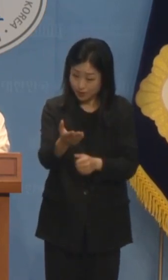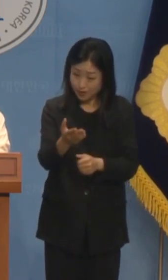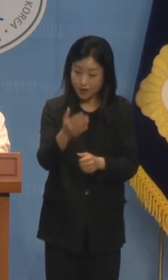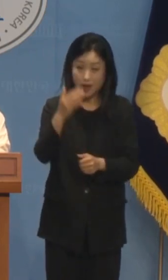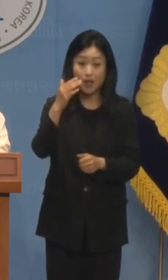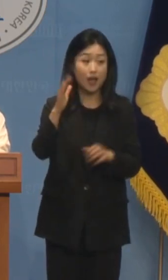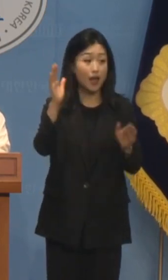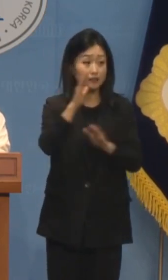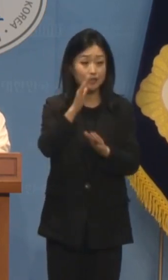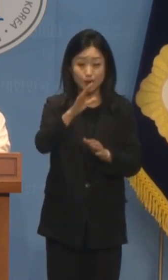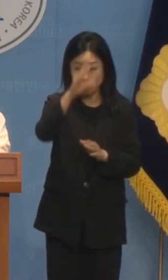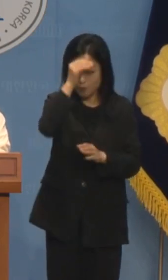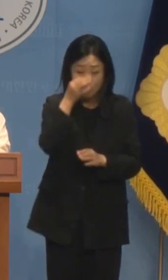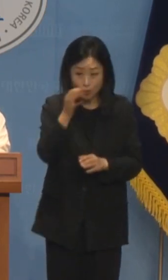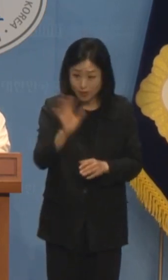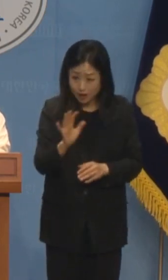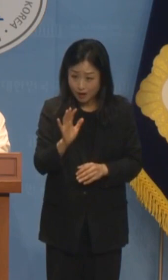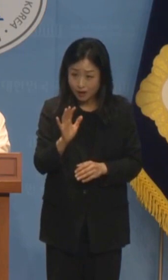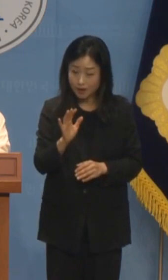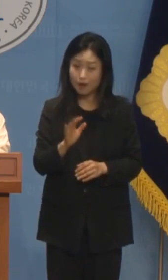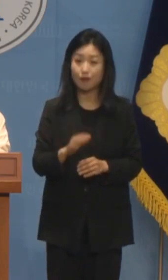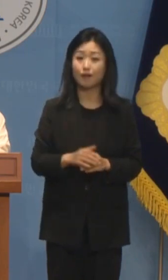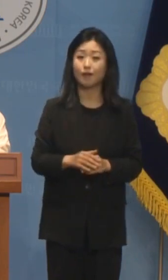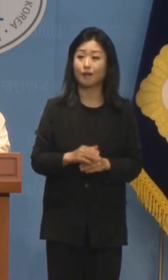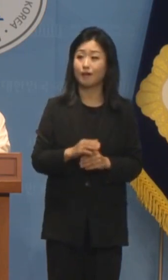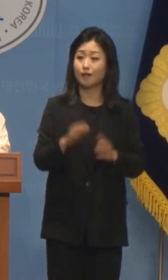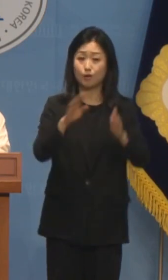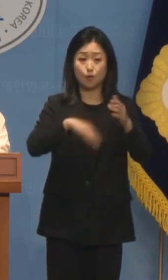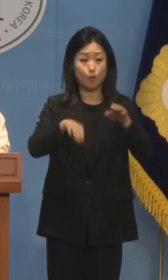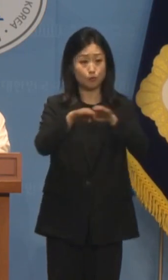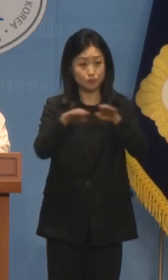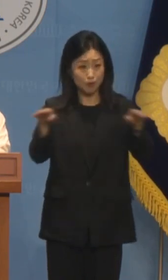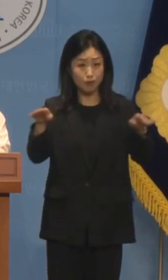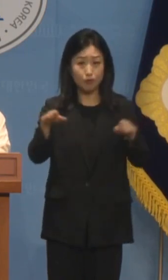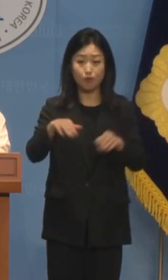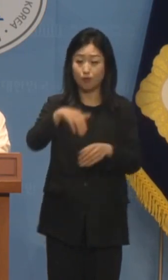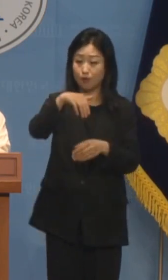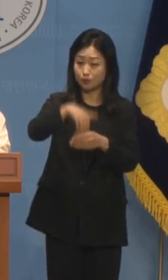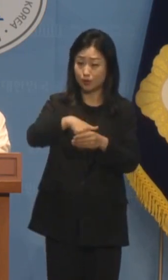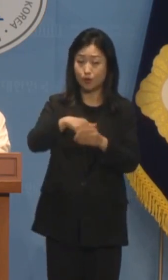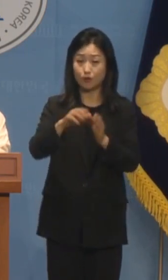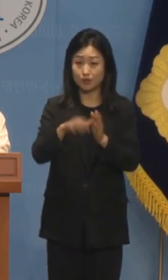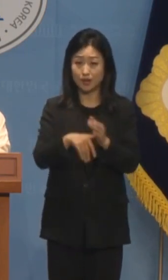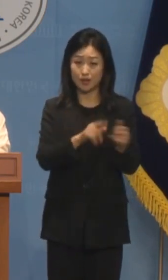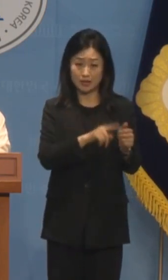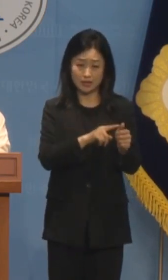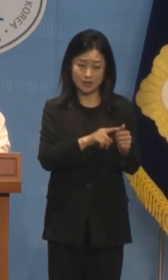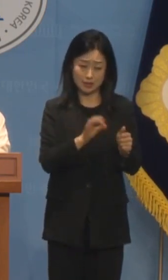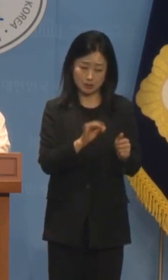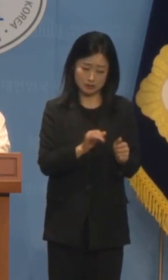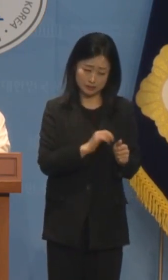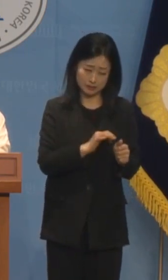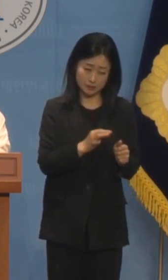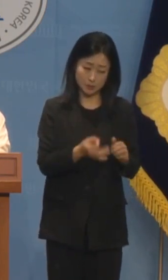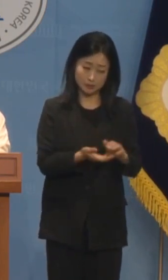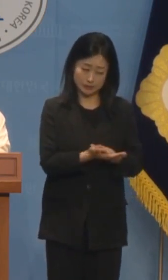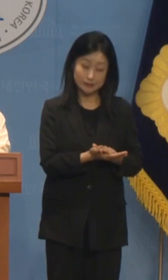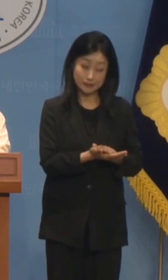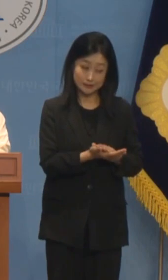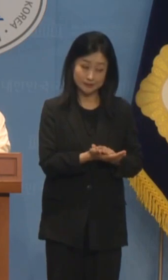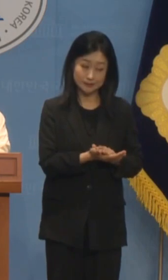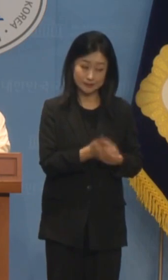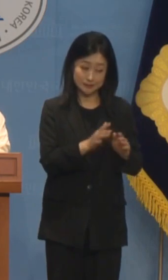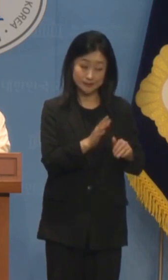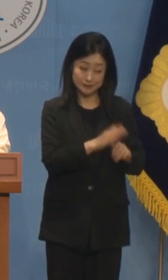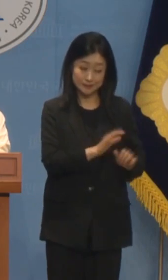무엇보다 공정하고 투명해야 할 선거에서 후보를 매수해 교육감직을 상실했